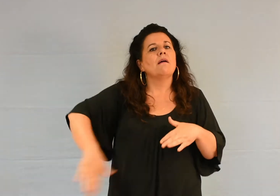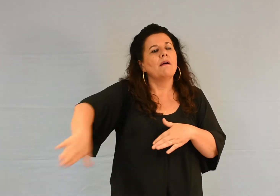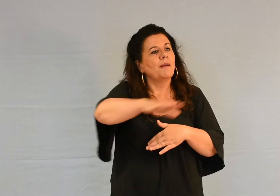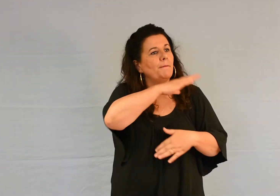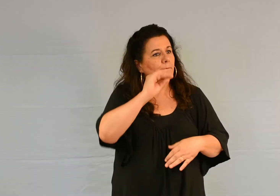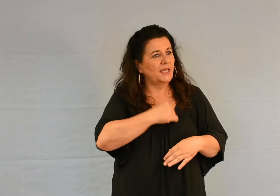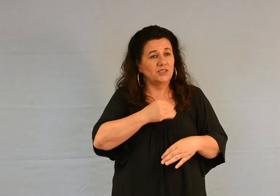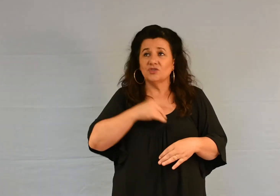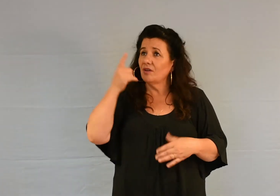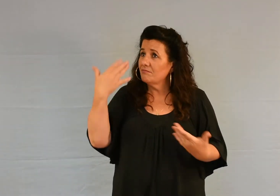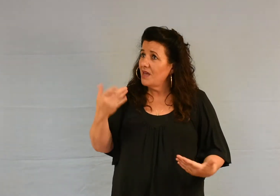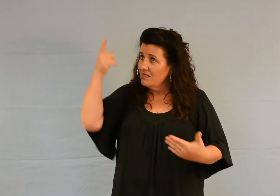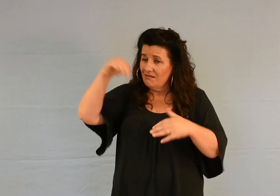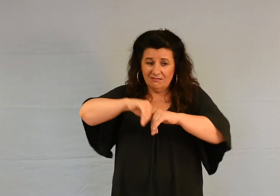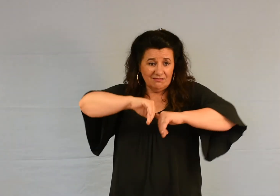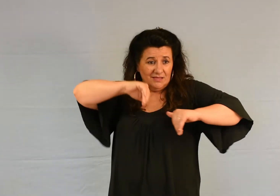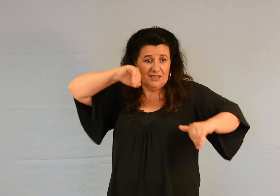il est désormais plus haut que les cieux.